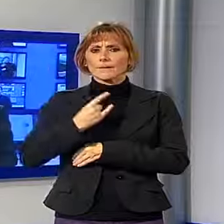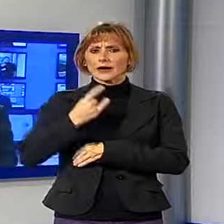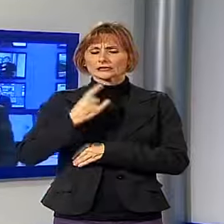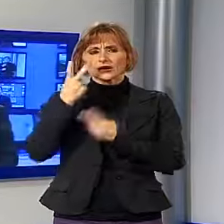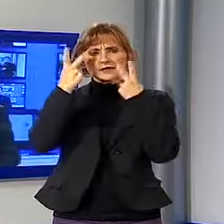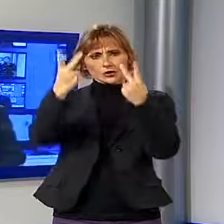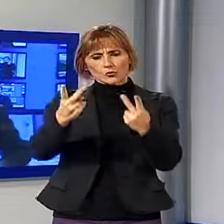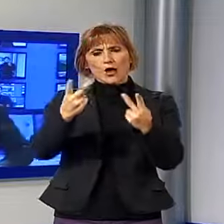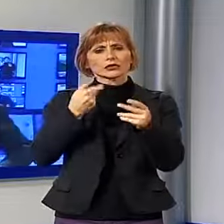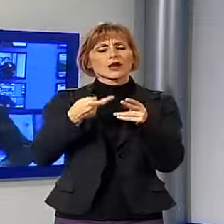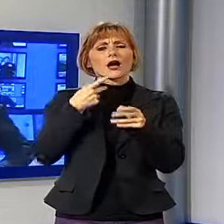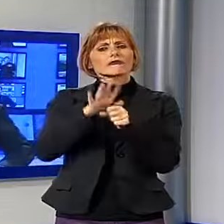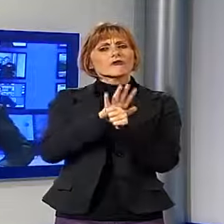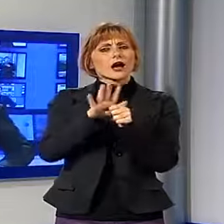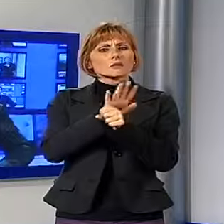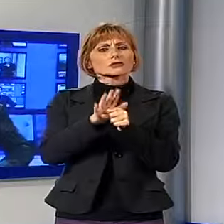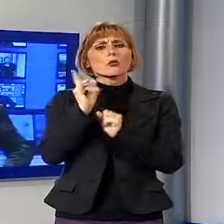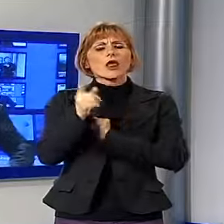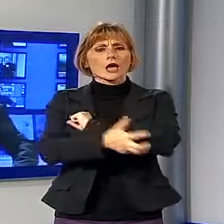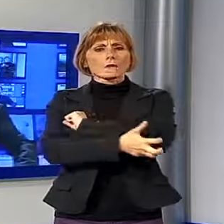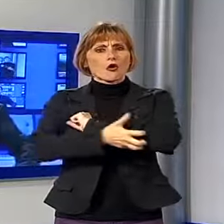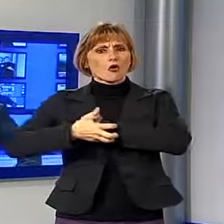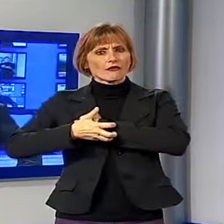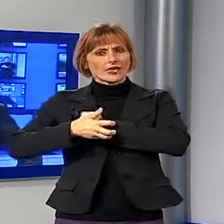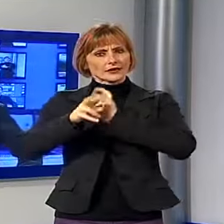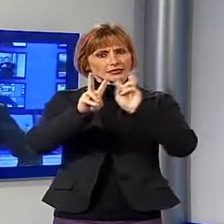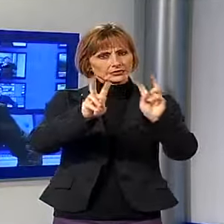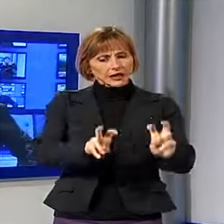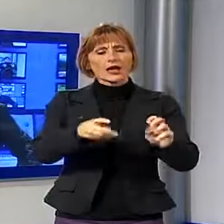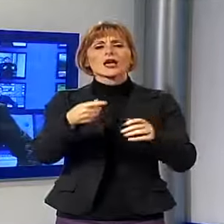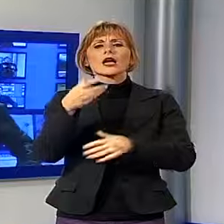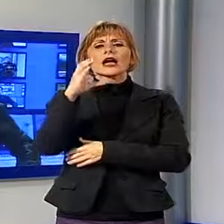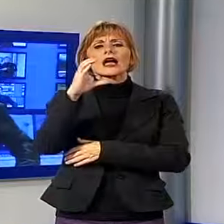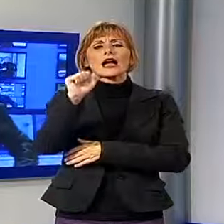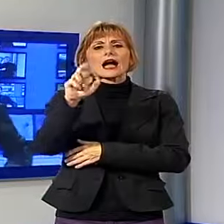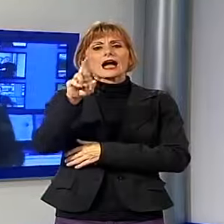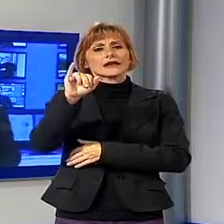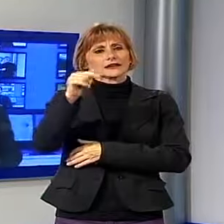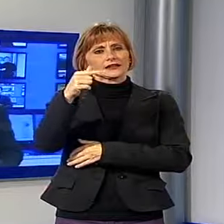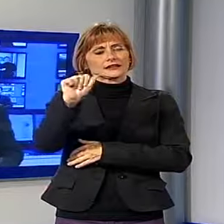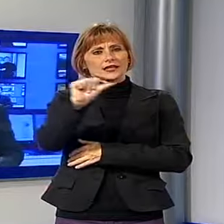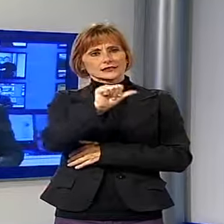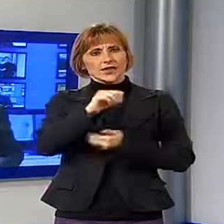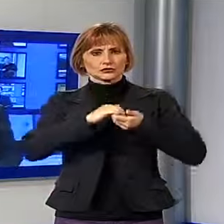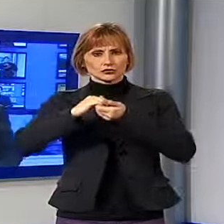famiglie, l'emergenza povertà. La Caritas ha diffuso i dati che si riferiscono al 2012.